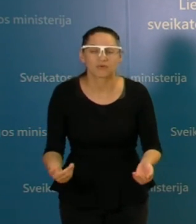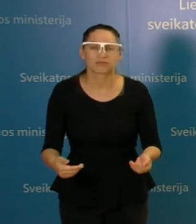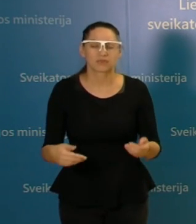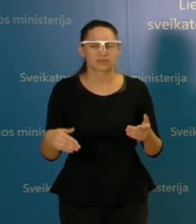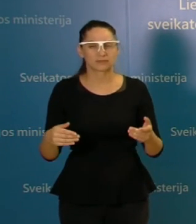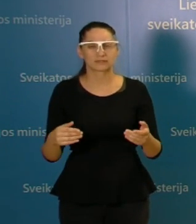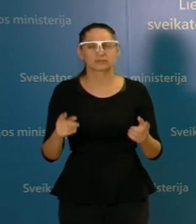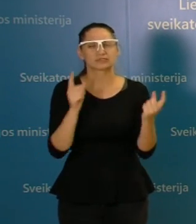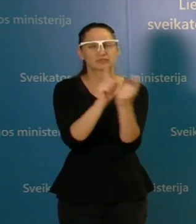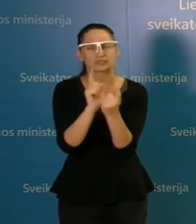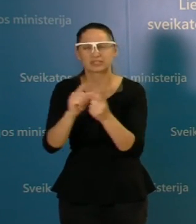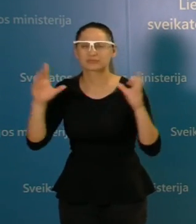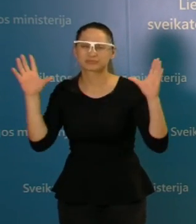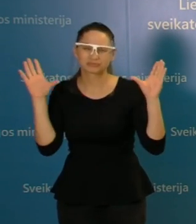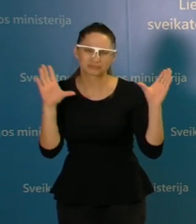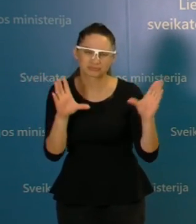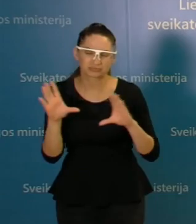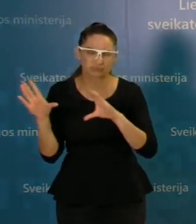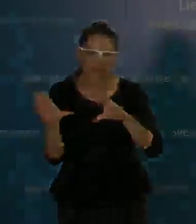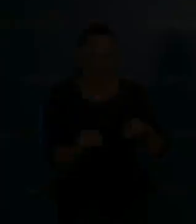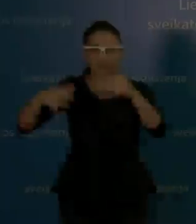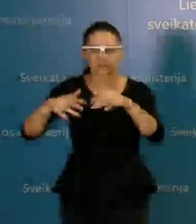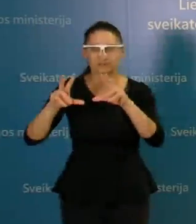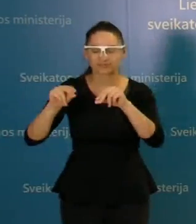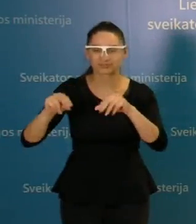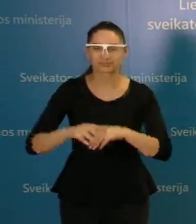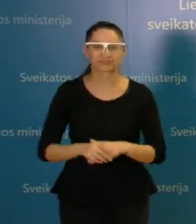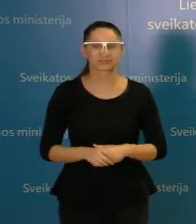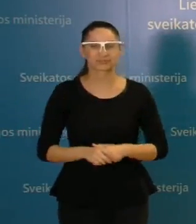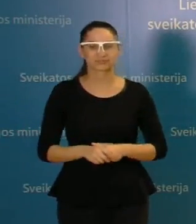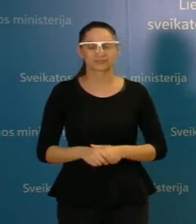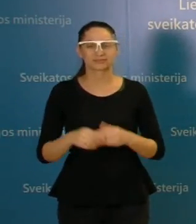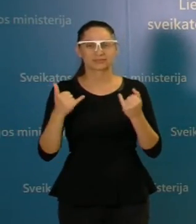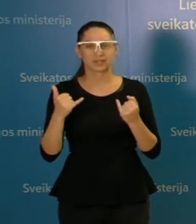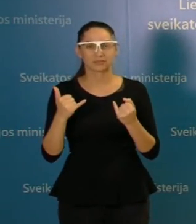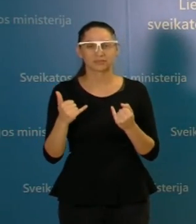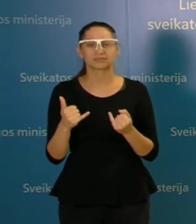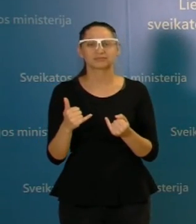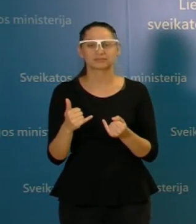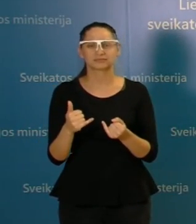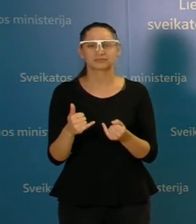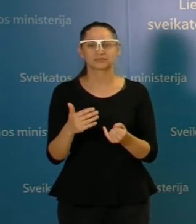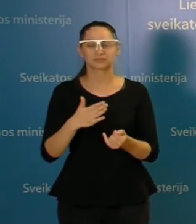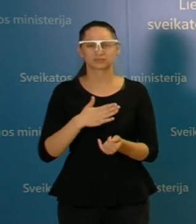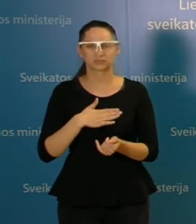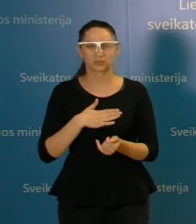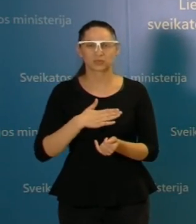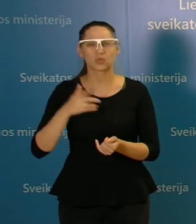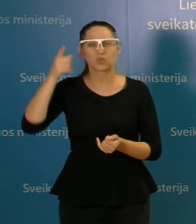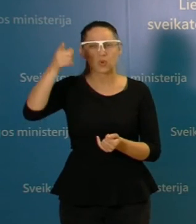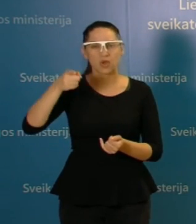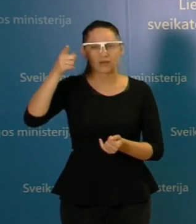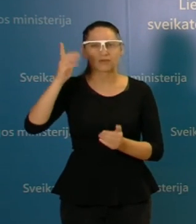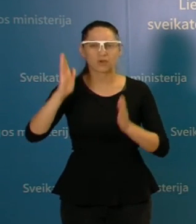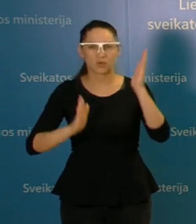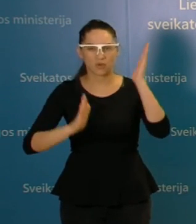didinti apimčių, nes tikrai jos yra pasiekusios lubas. Na, o dabar grįžtame toliau į mūsų nuotolinės spaudos